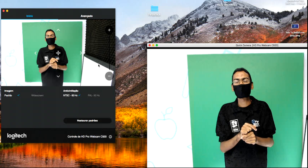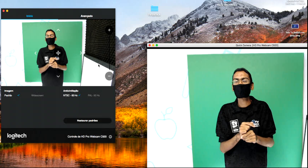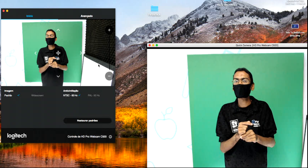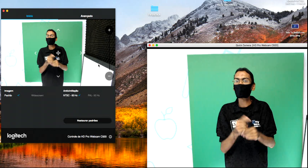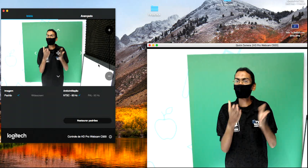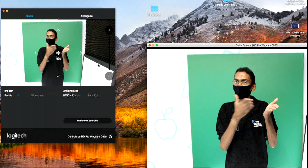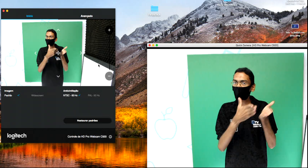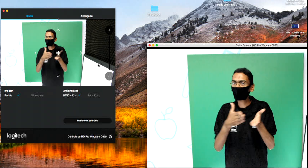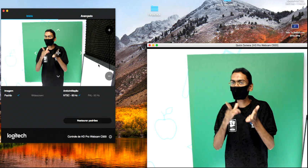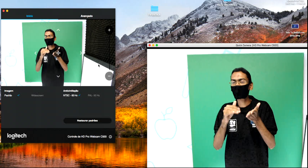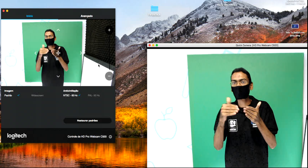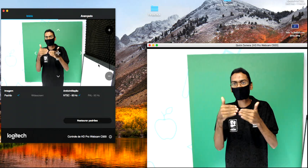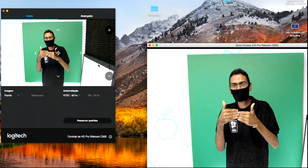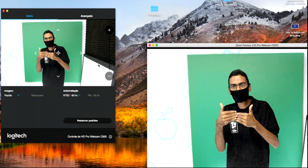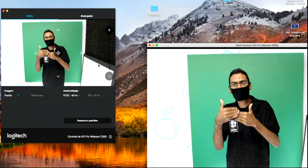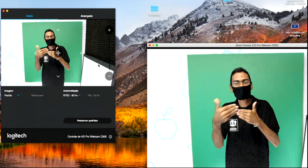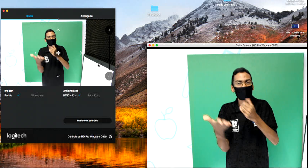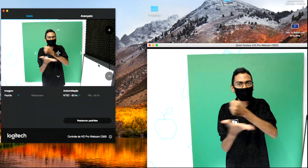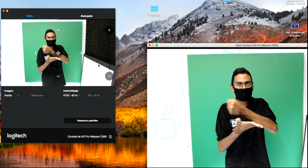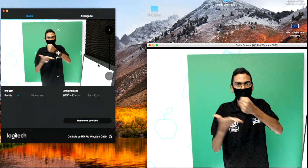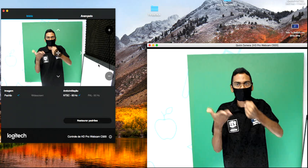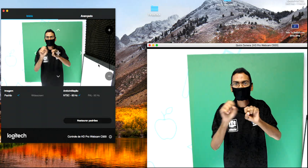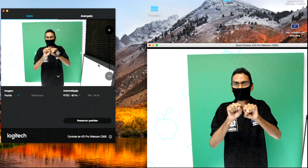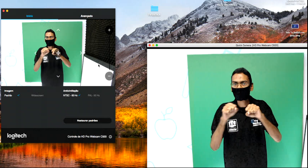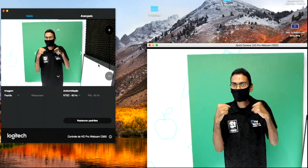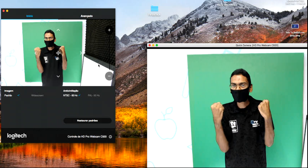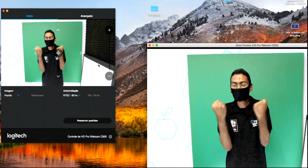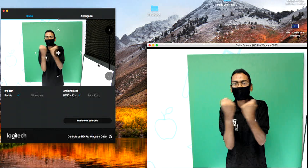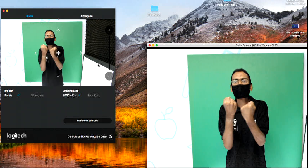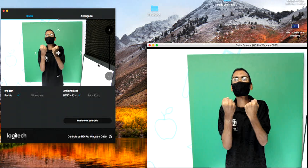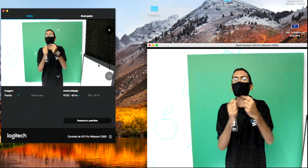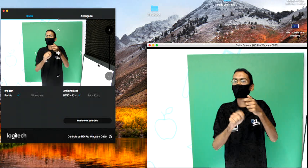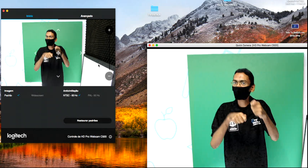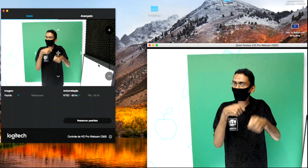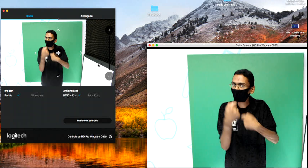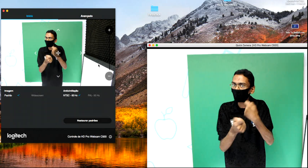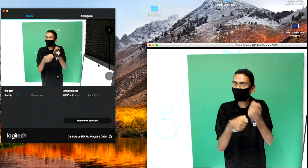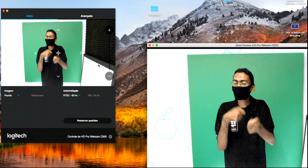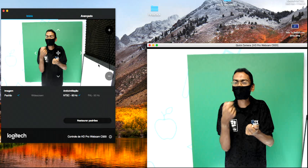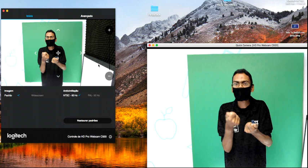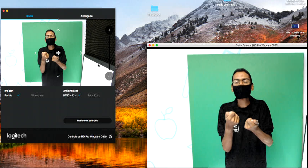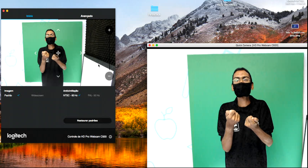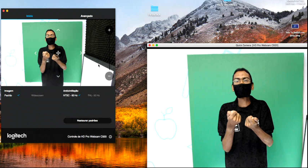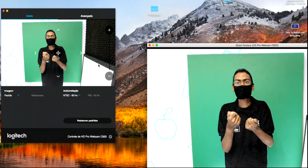período que surgiram as bases sociais e econômicas da sociedade atual.